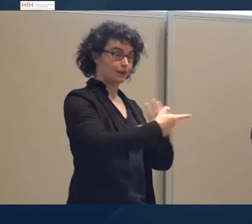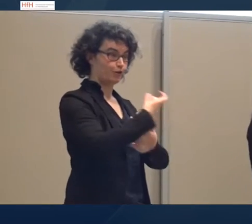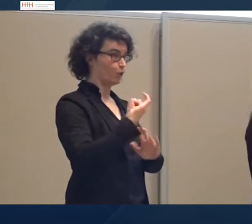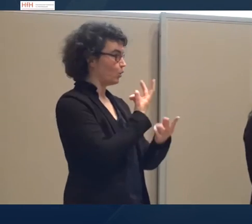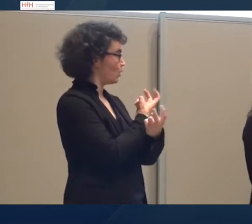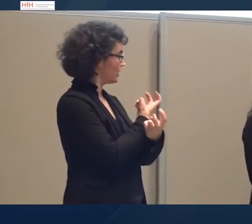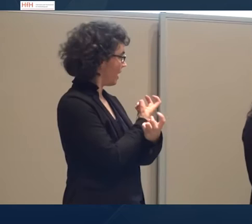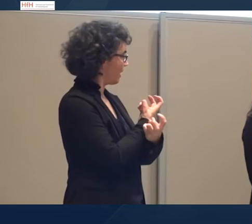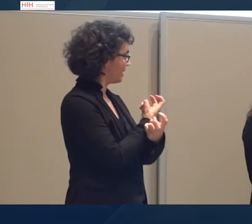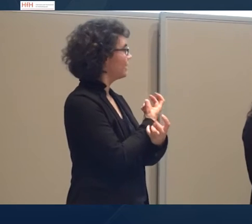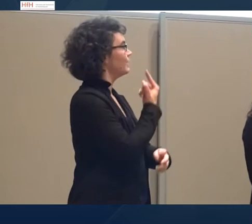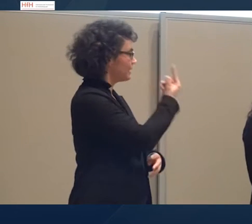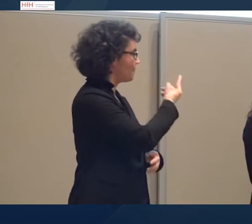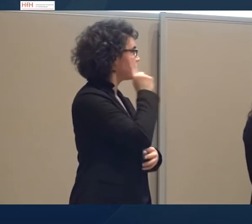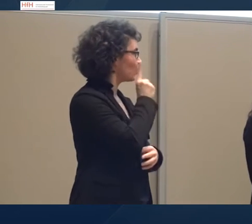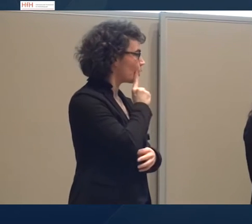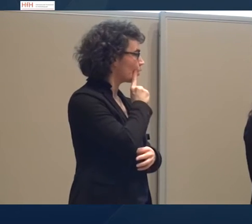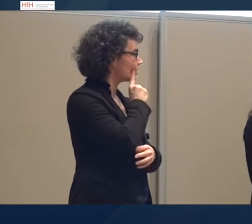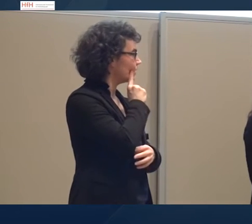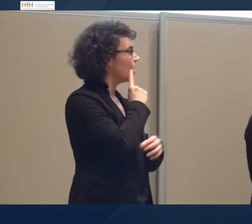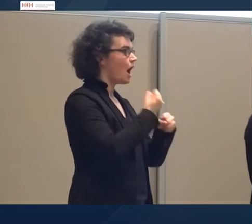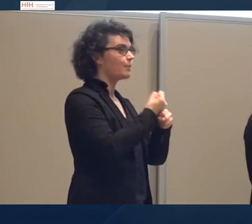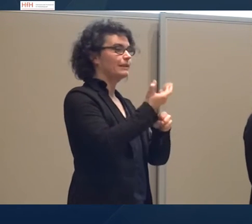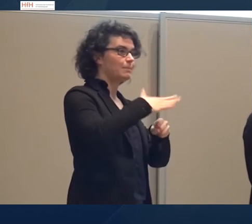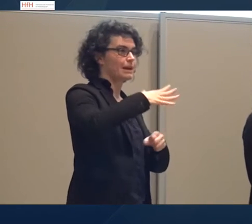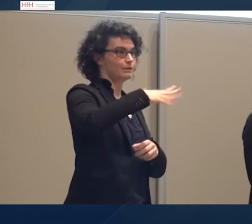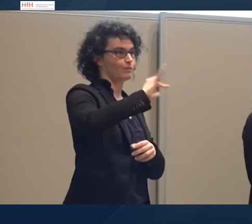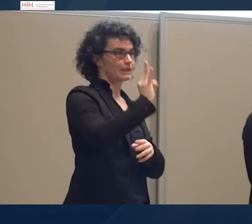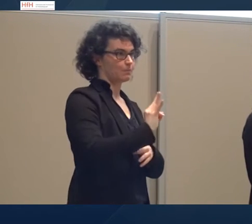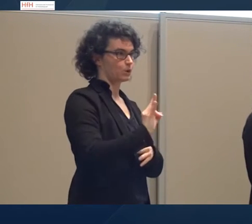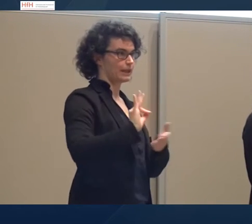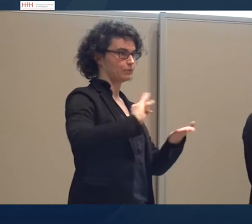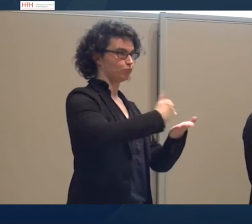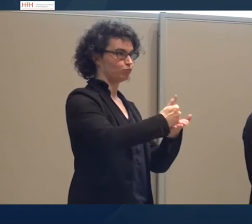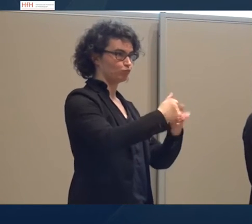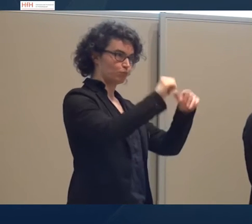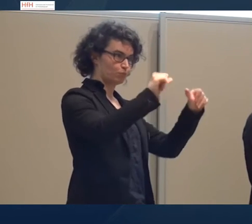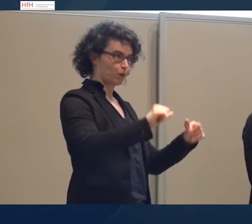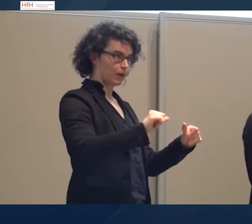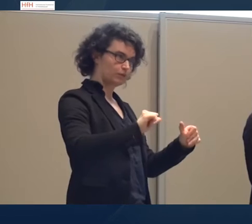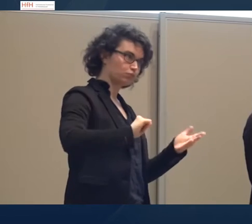ist aufgehörlos mit über 50%, ist selbst bei uns im Projekt geschäftigt. Alle zusammen